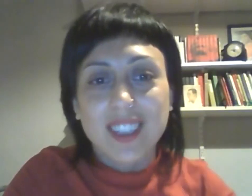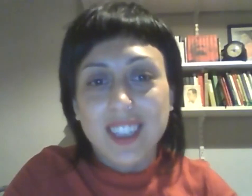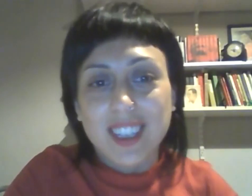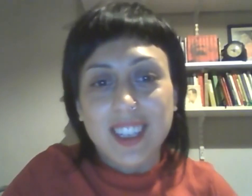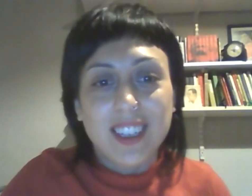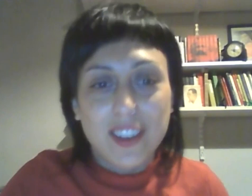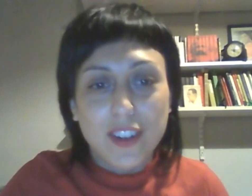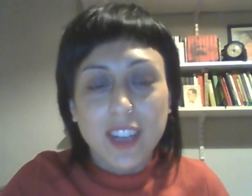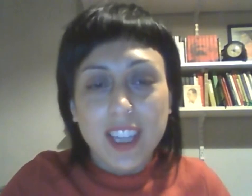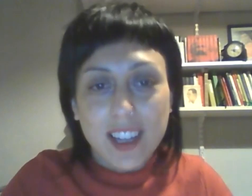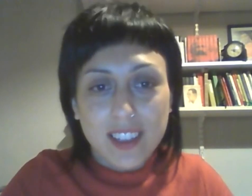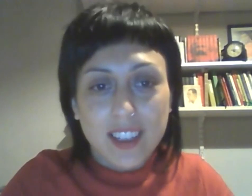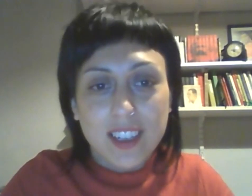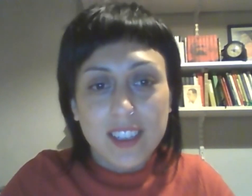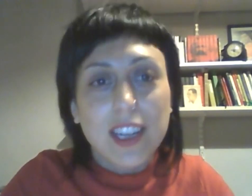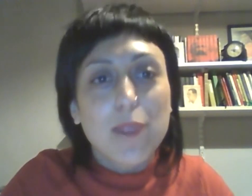nos queda en este tramo